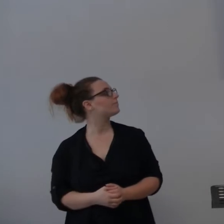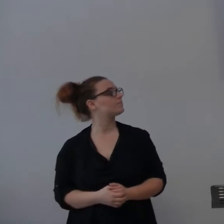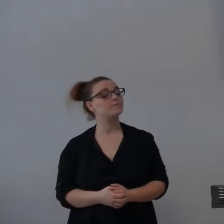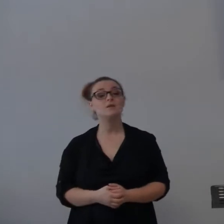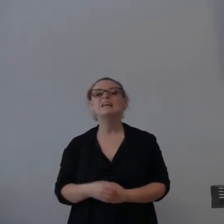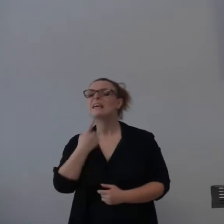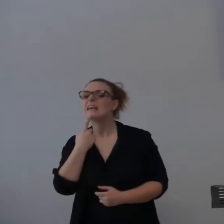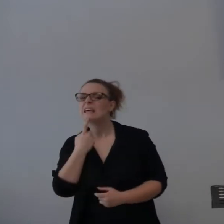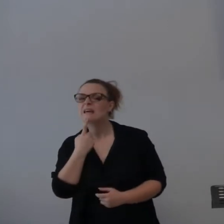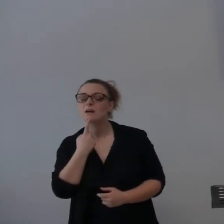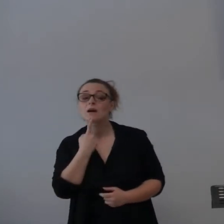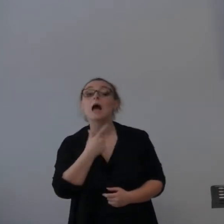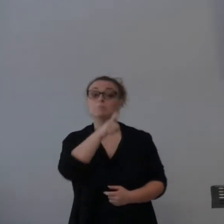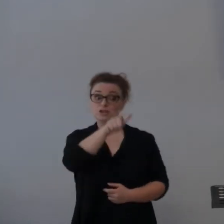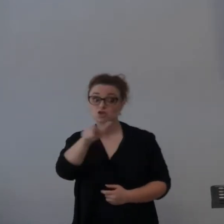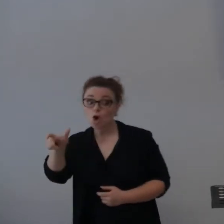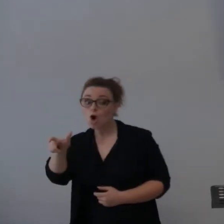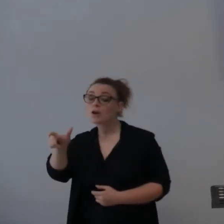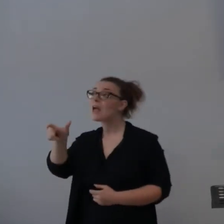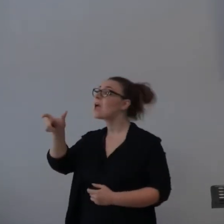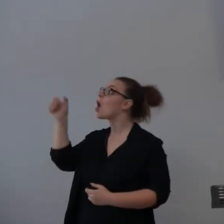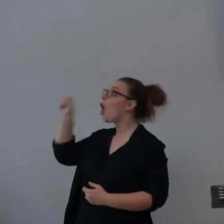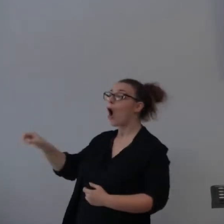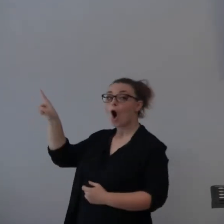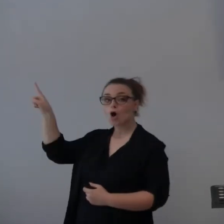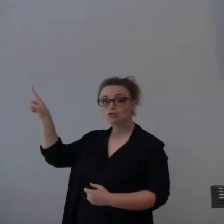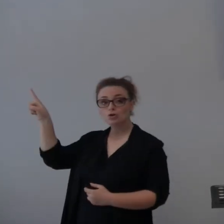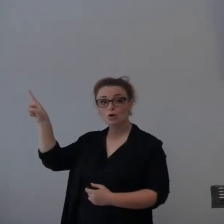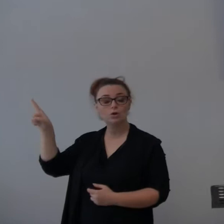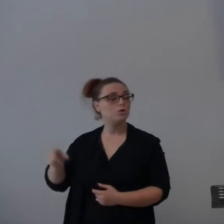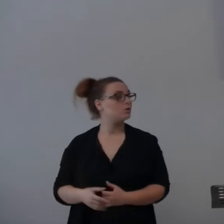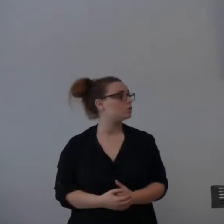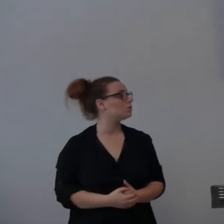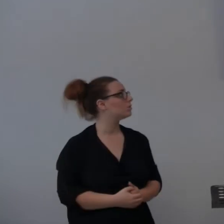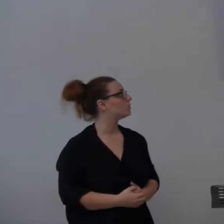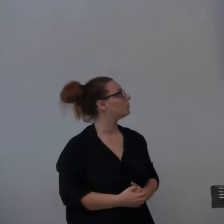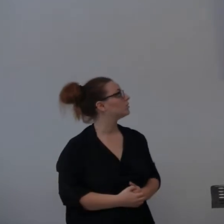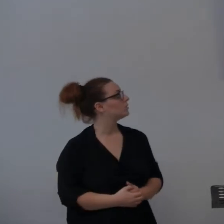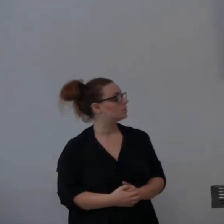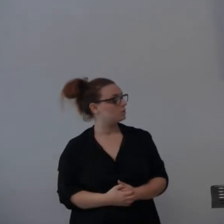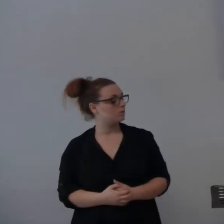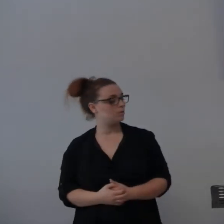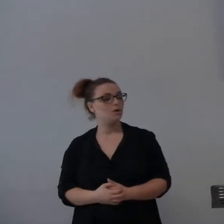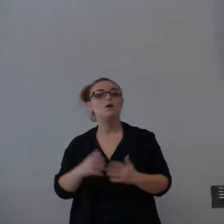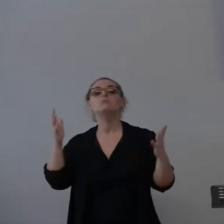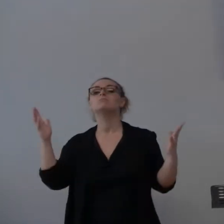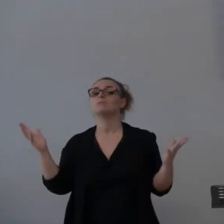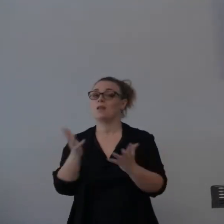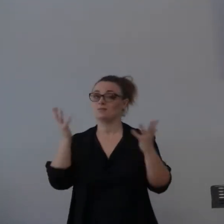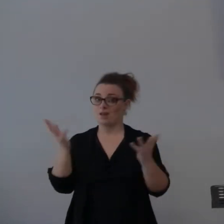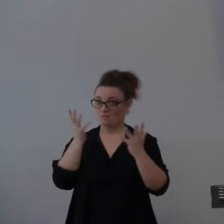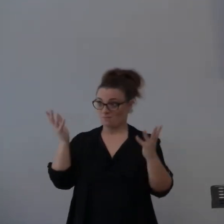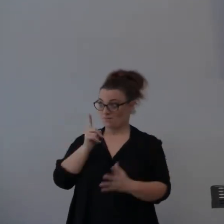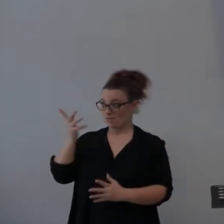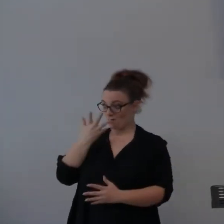Quelli che mi odiano. Quindi se Dio ha usato il castigo, la punizione,